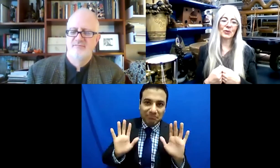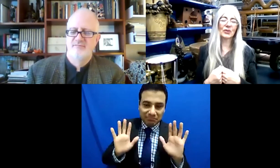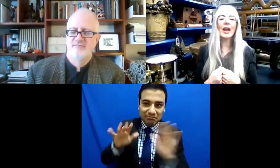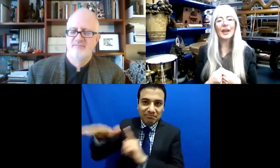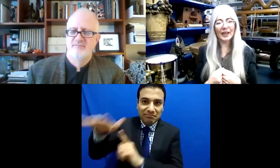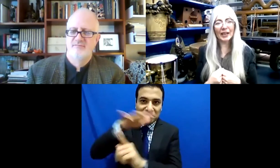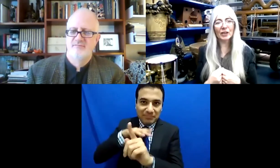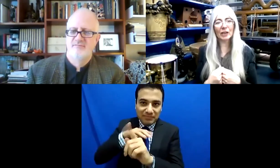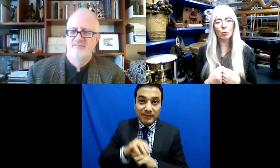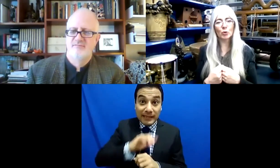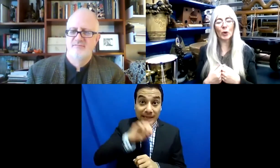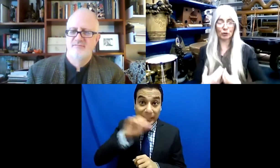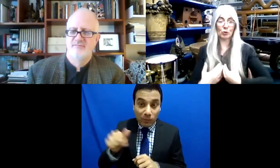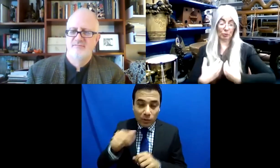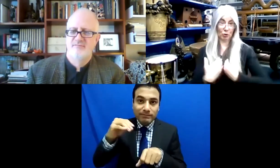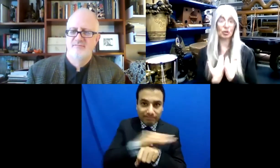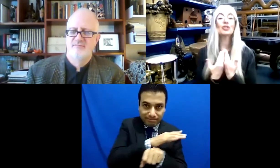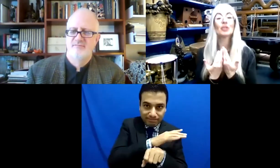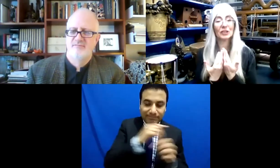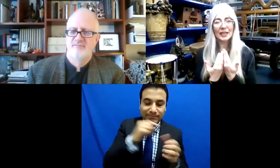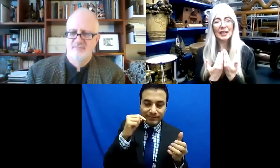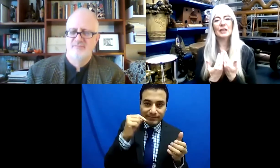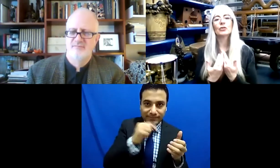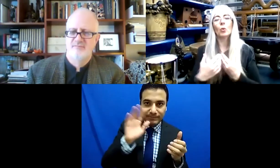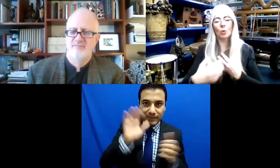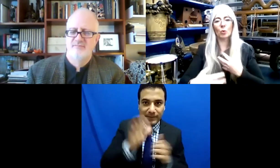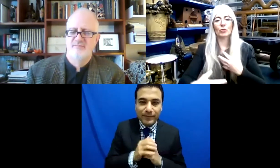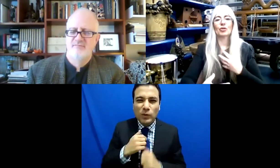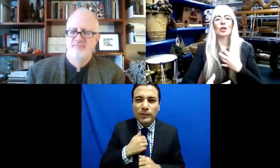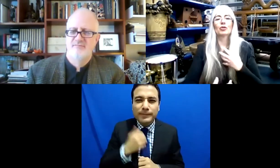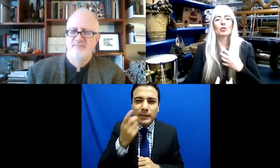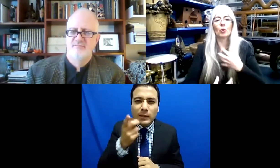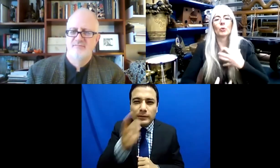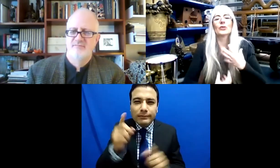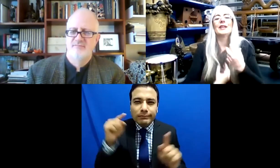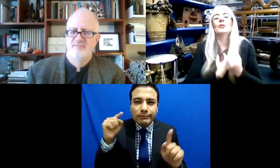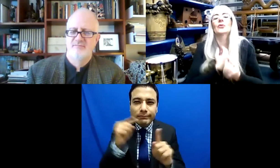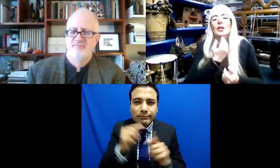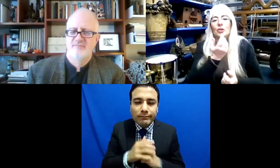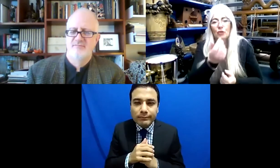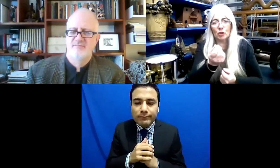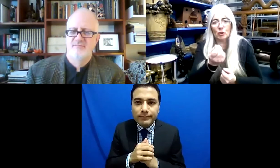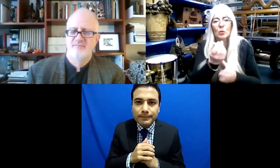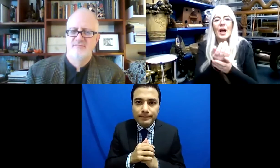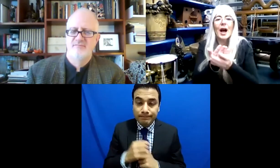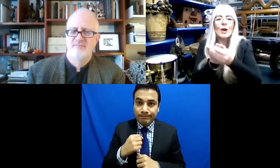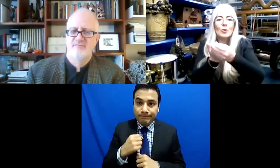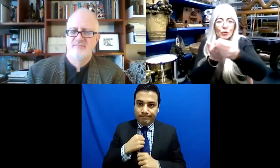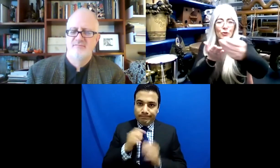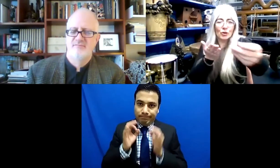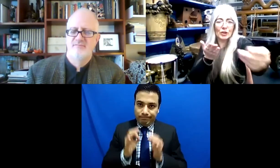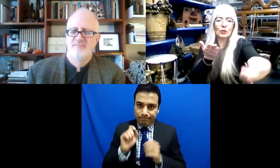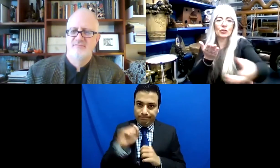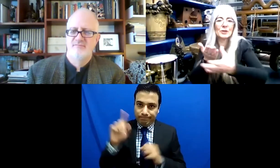Entonces, lo que quiero decir y lo que quiero explicar como músico es que tienes que